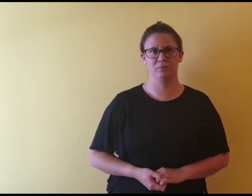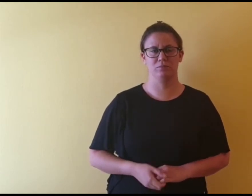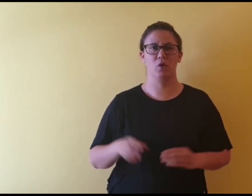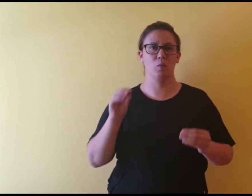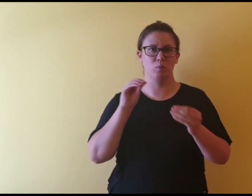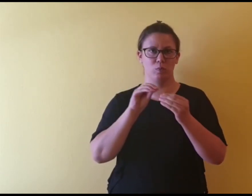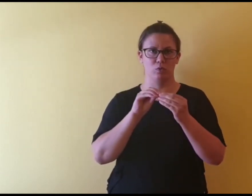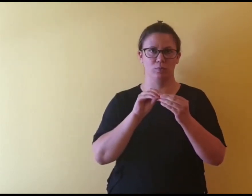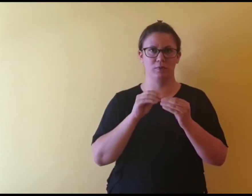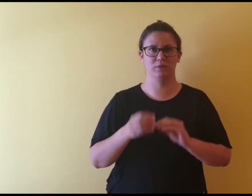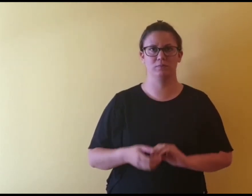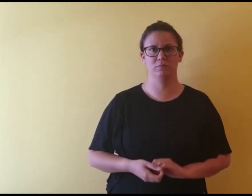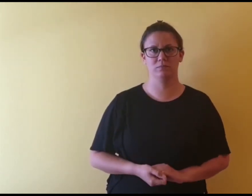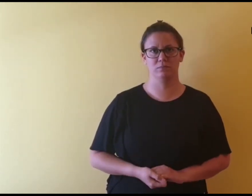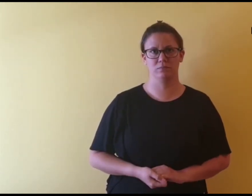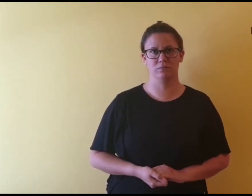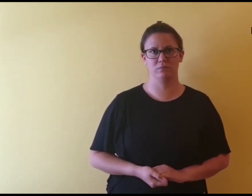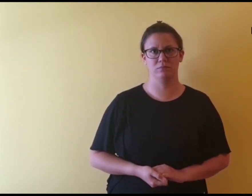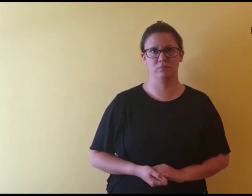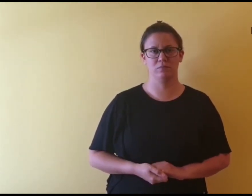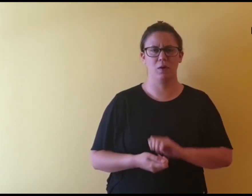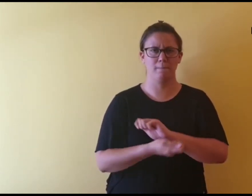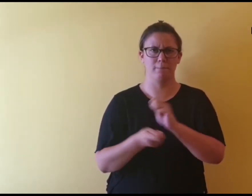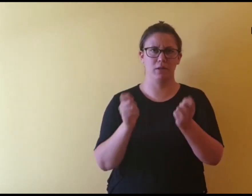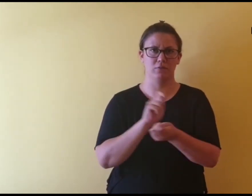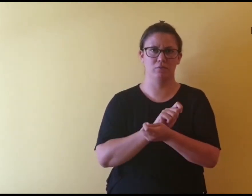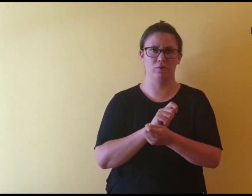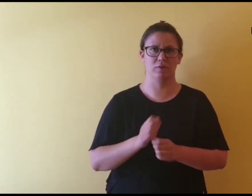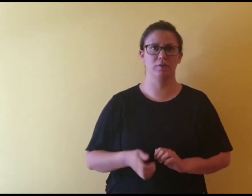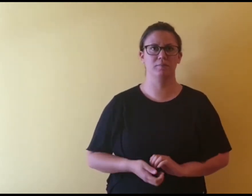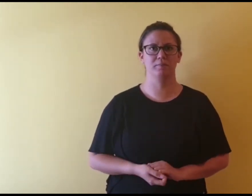Poljubiti. Pretvoriti.